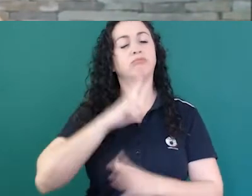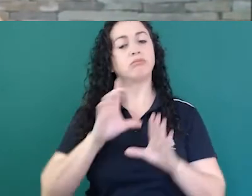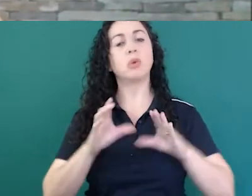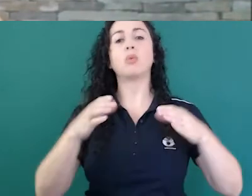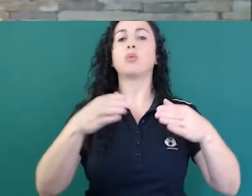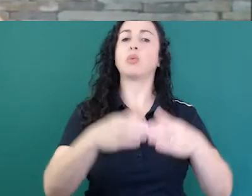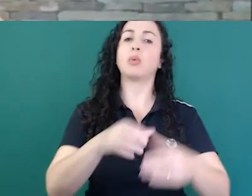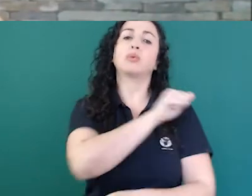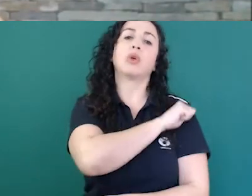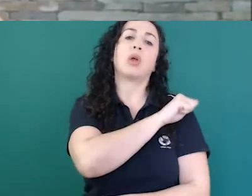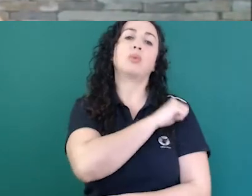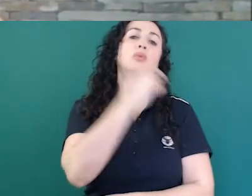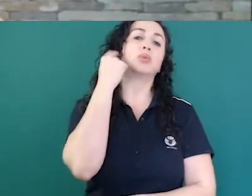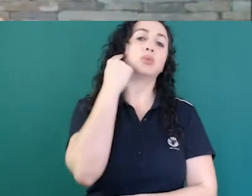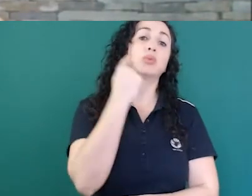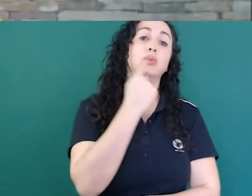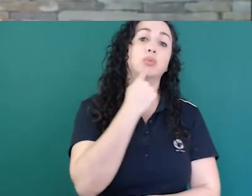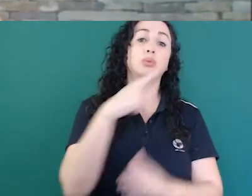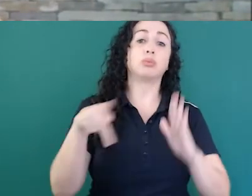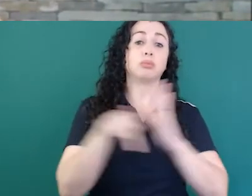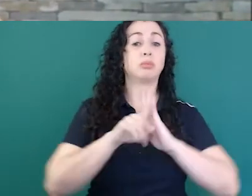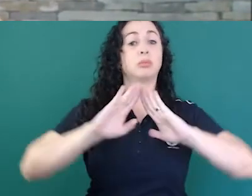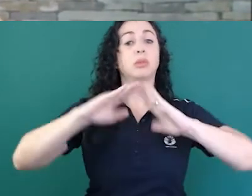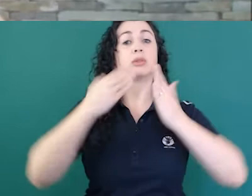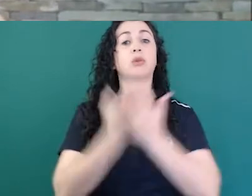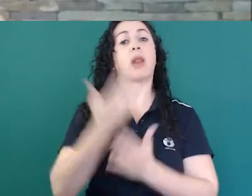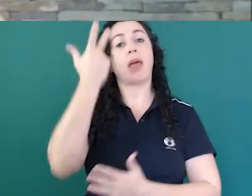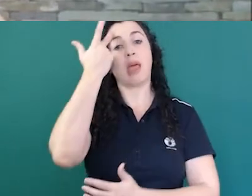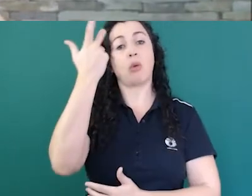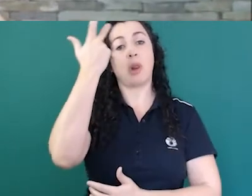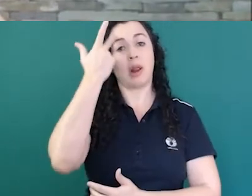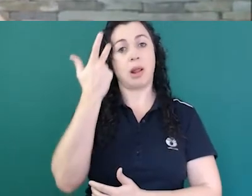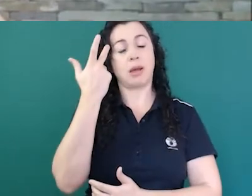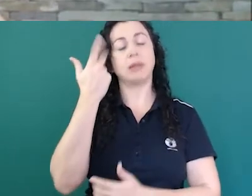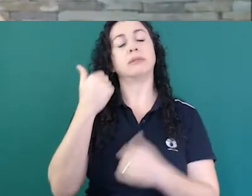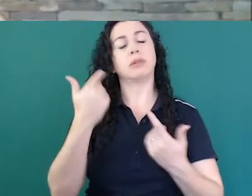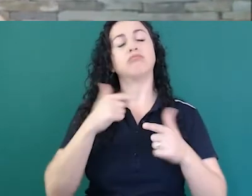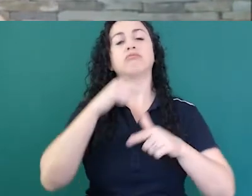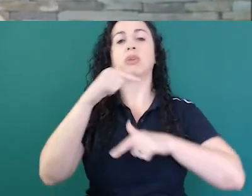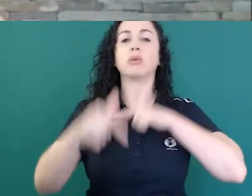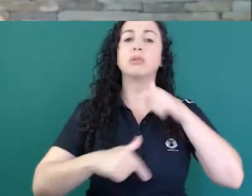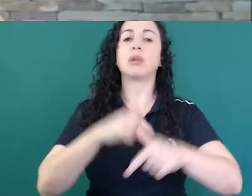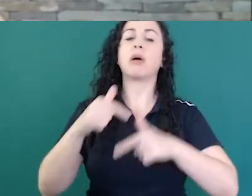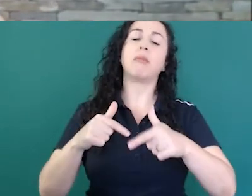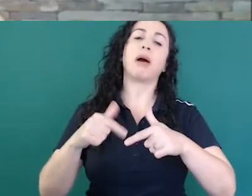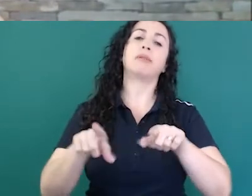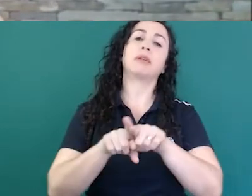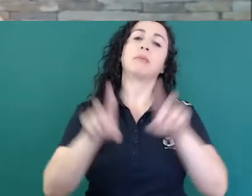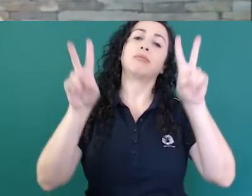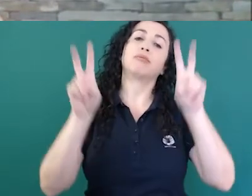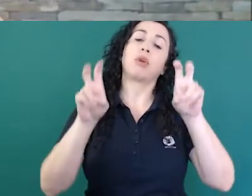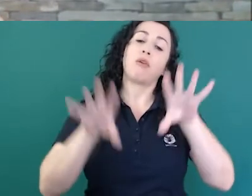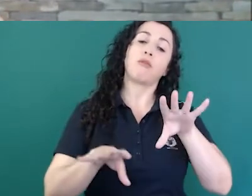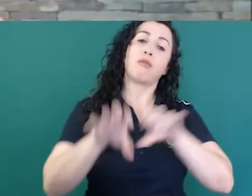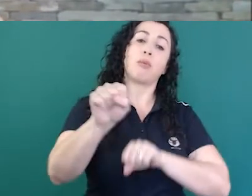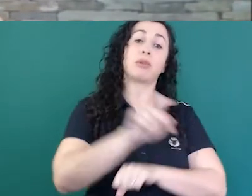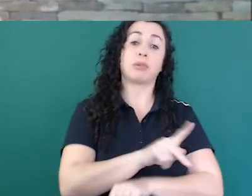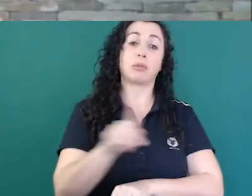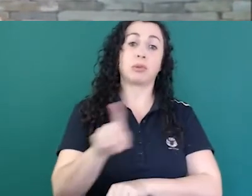surdos, de alunos surdos da escola regular. Então, eu tenho trabalhado muito com a formação de professores, com a